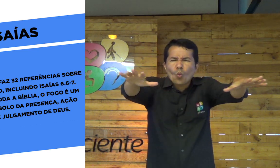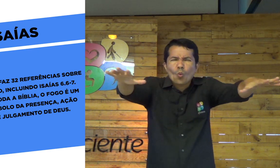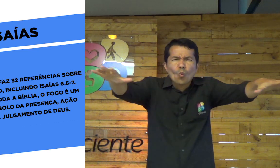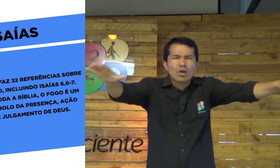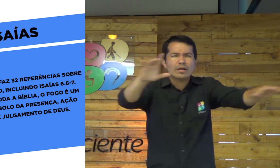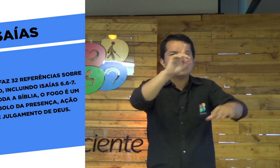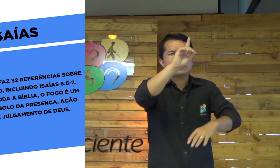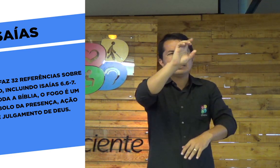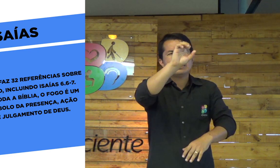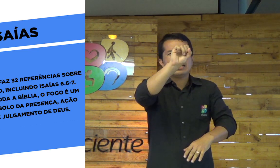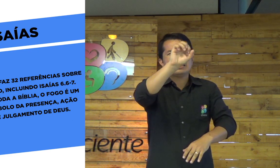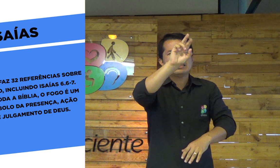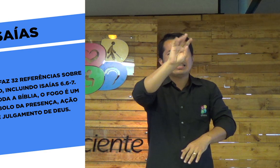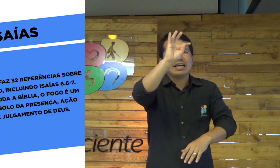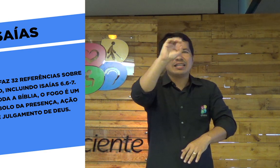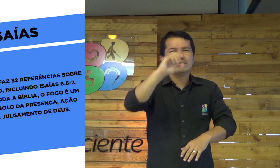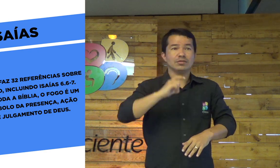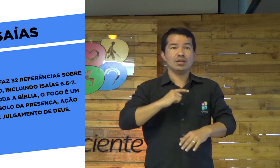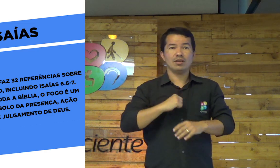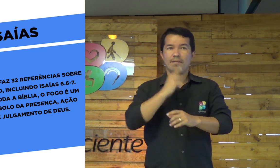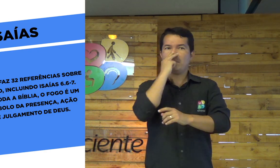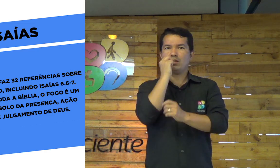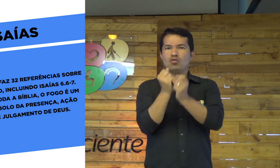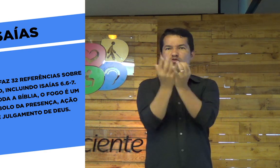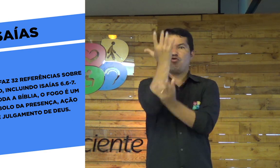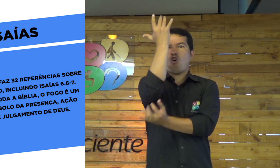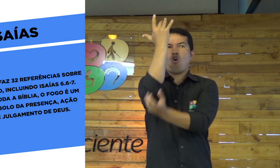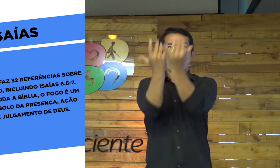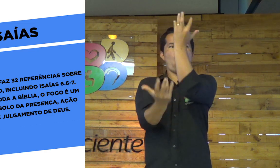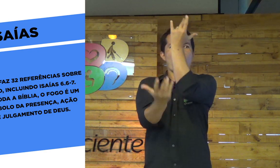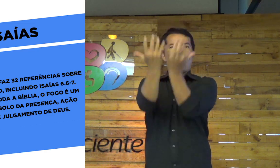Ali no deserto... que tinha